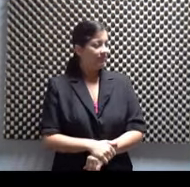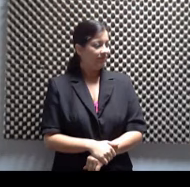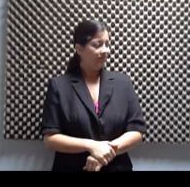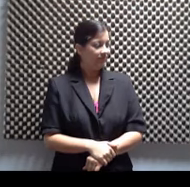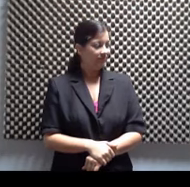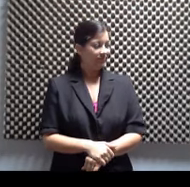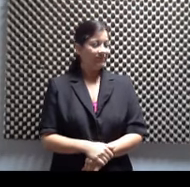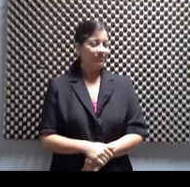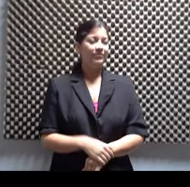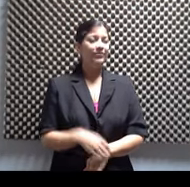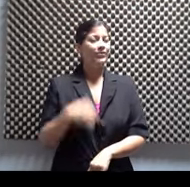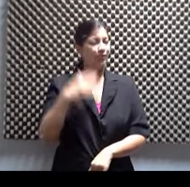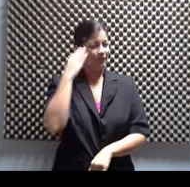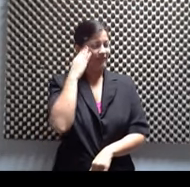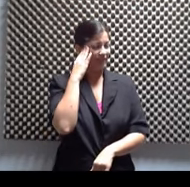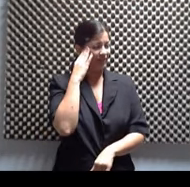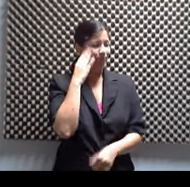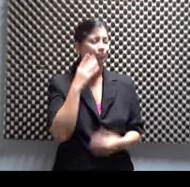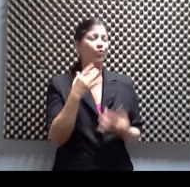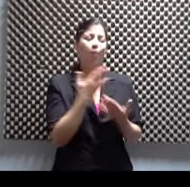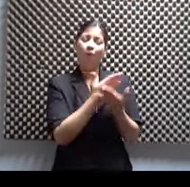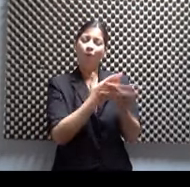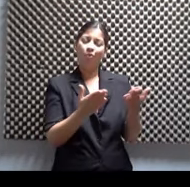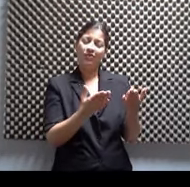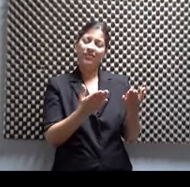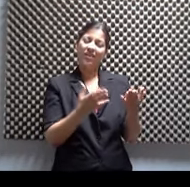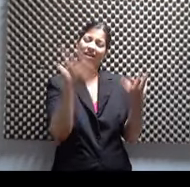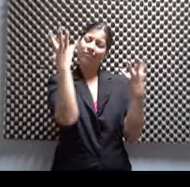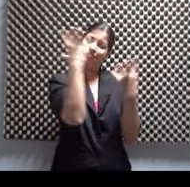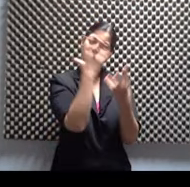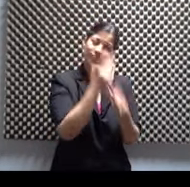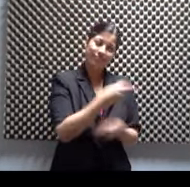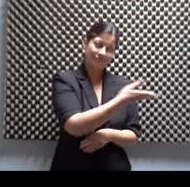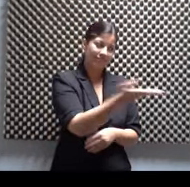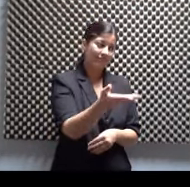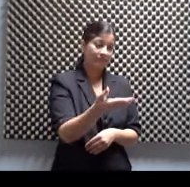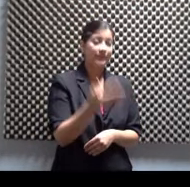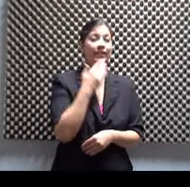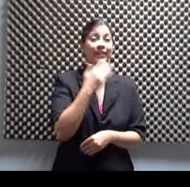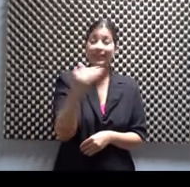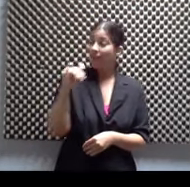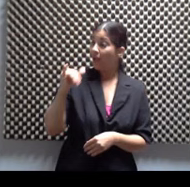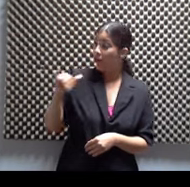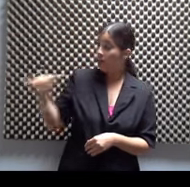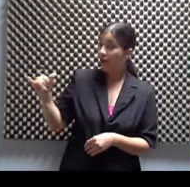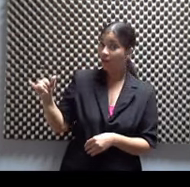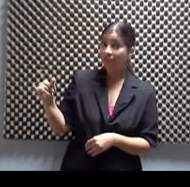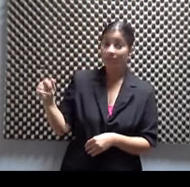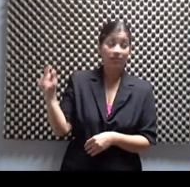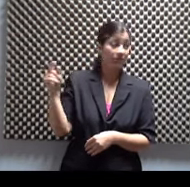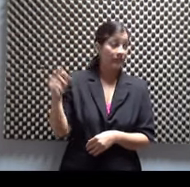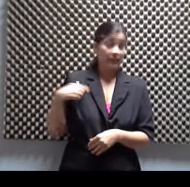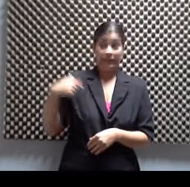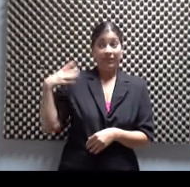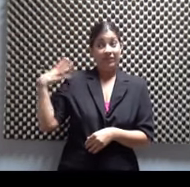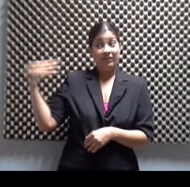auguro muchas cosas lindas y buenas siempre. Muchas gracias. Igual a ti. Y sal corriendo, porque si no, Carlos Acevedo, el director, va a ser,